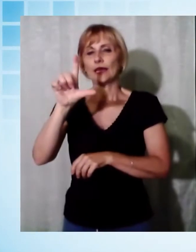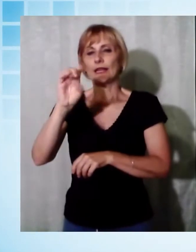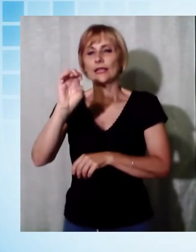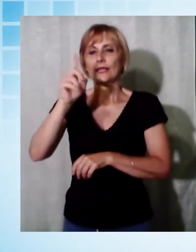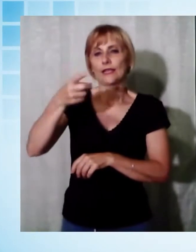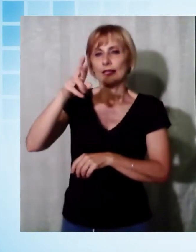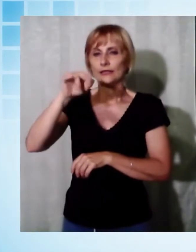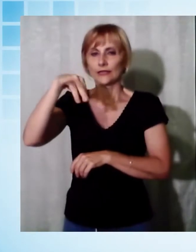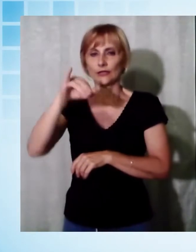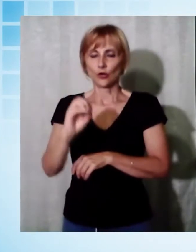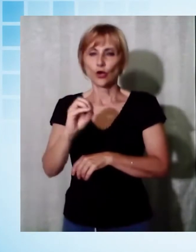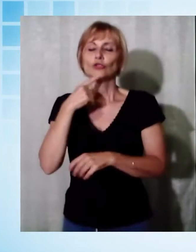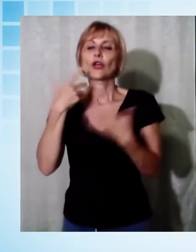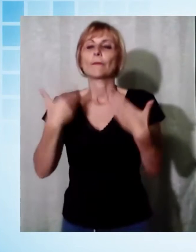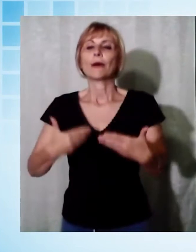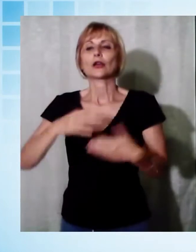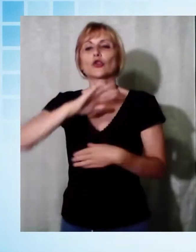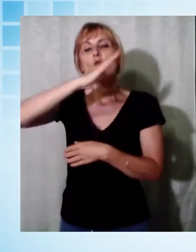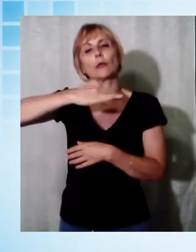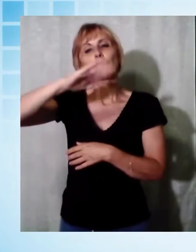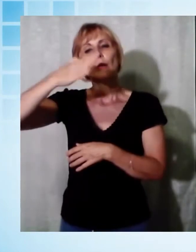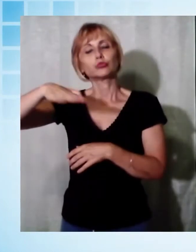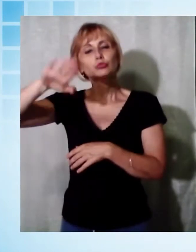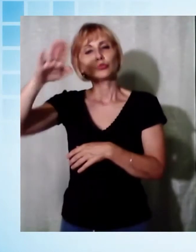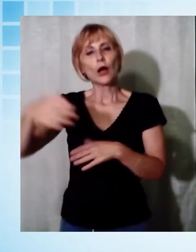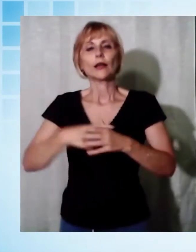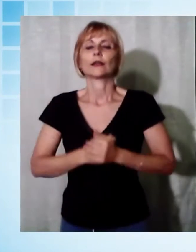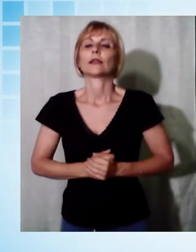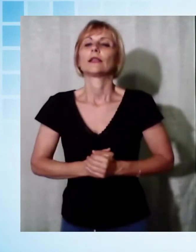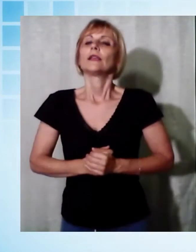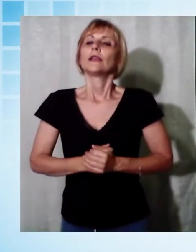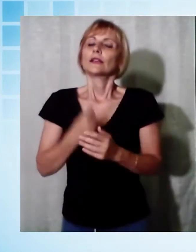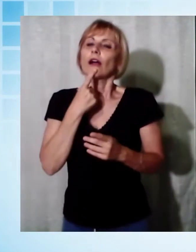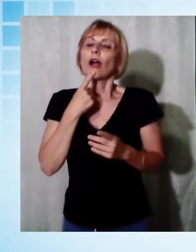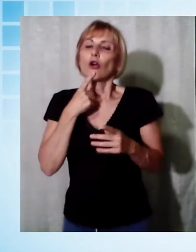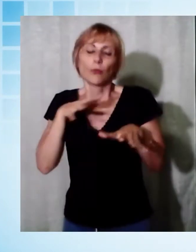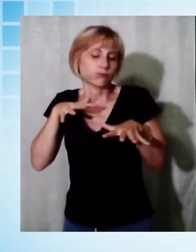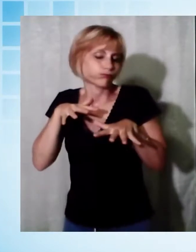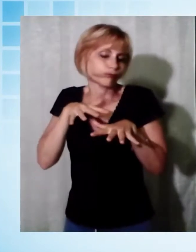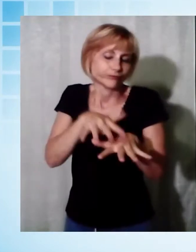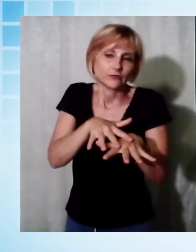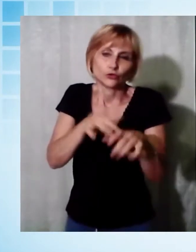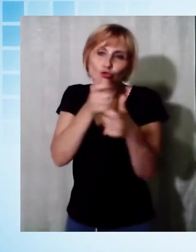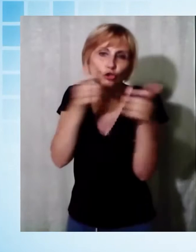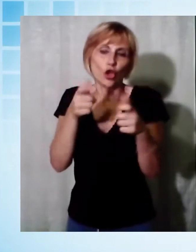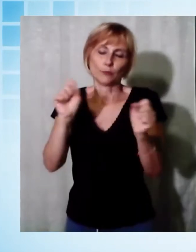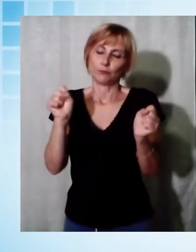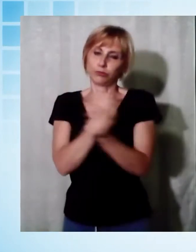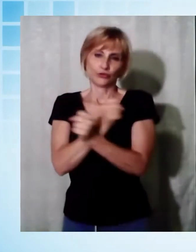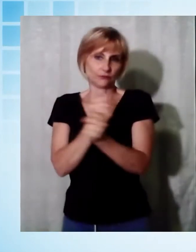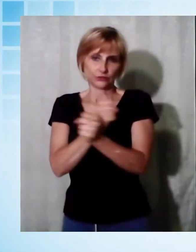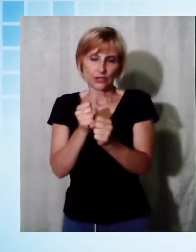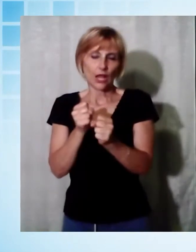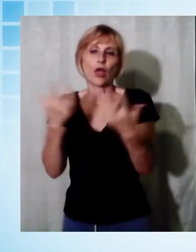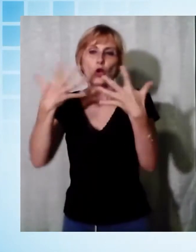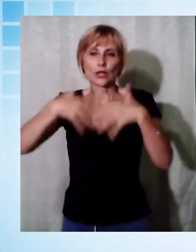Parco Alpi e Puane Team Eco Verde. Format rivoluzionario, non essendo possibile una partenza con un assembramento di atleti, l'organizzazione ha concesso un mese